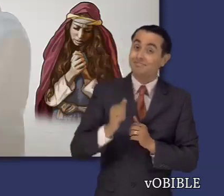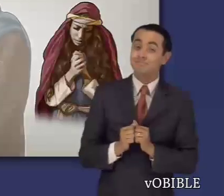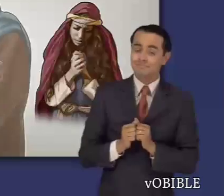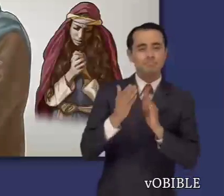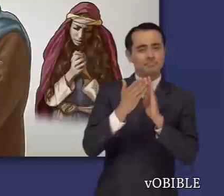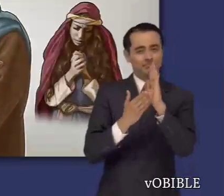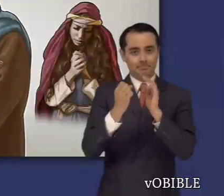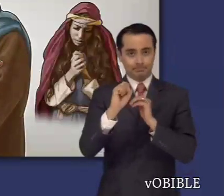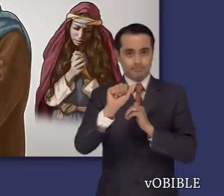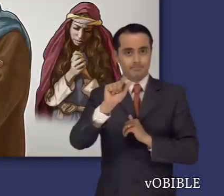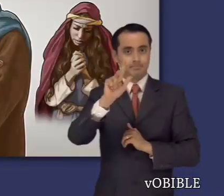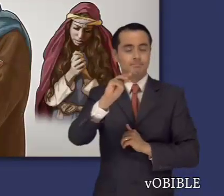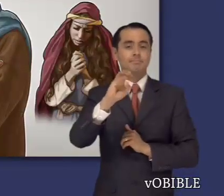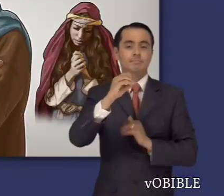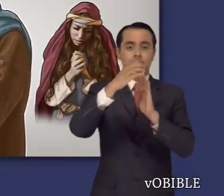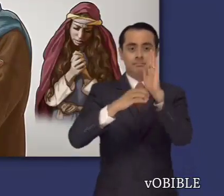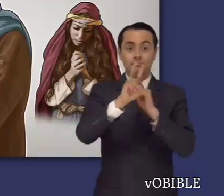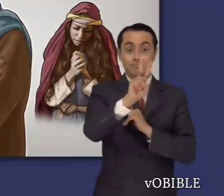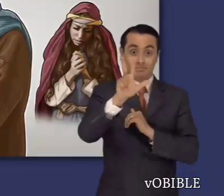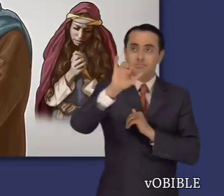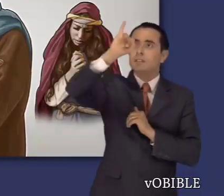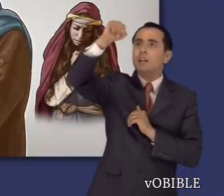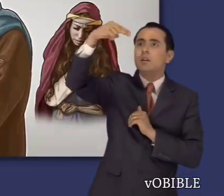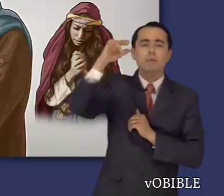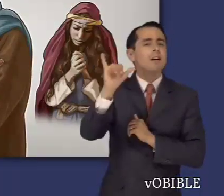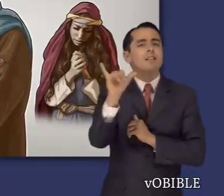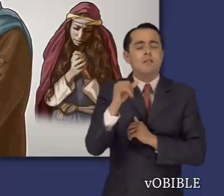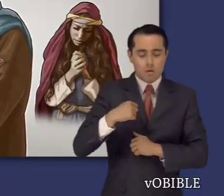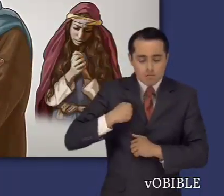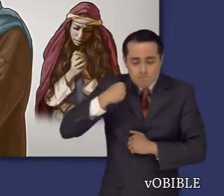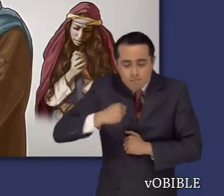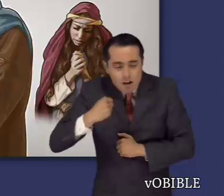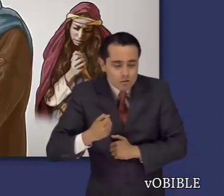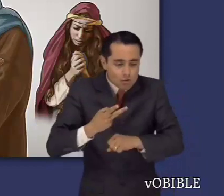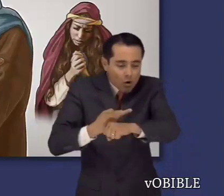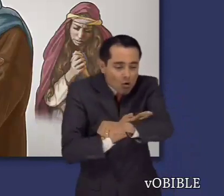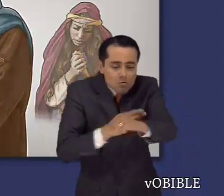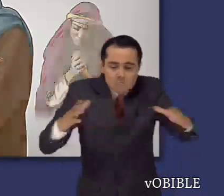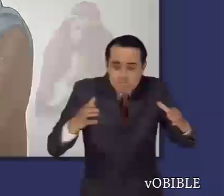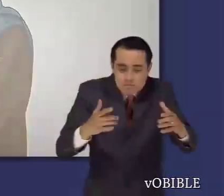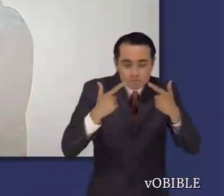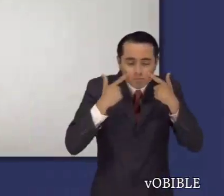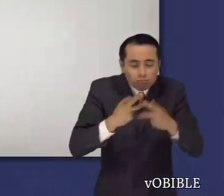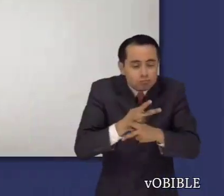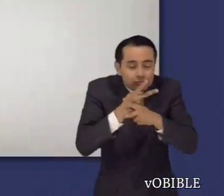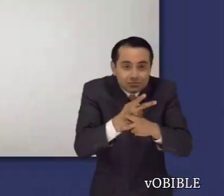23 compara a Jehová con un pastor cariñoso que guía, cuida y protege a su pueblo.